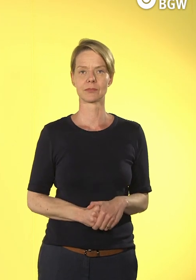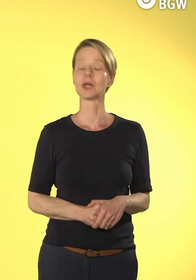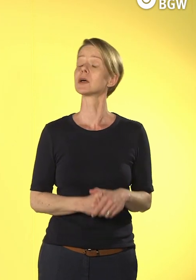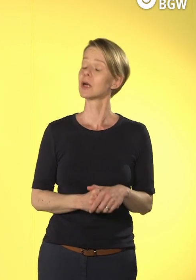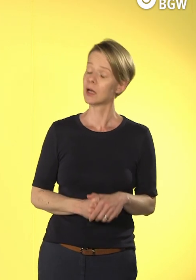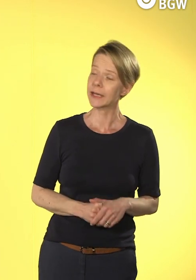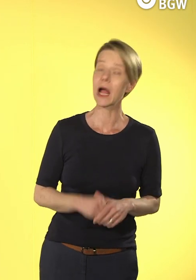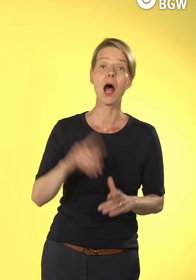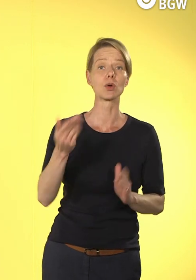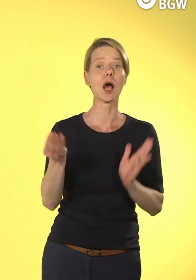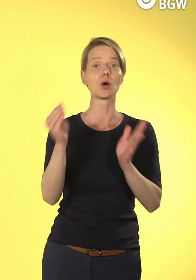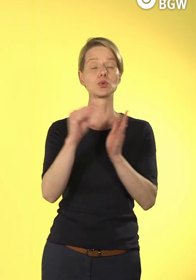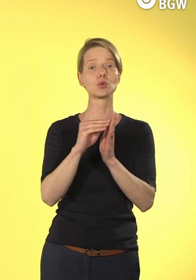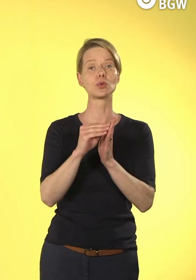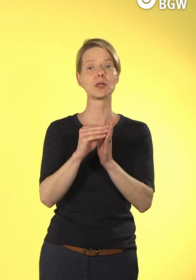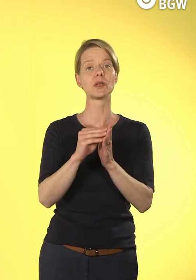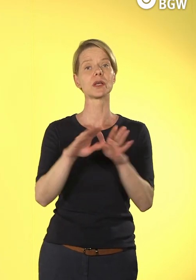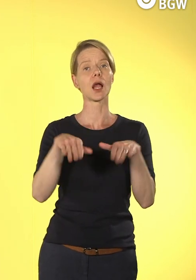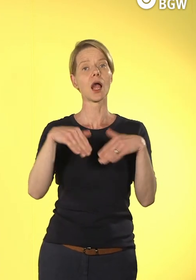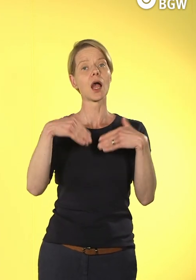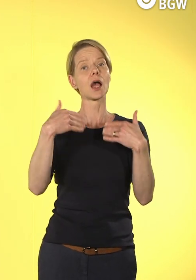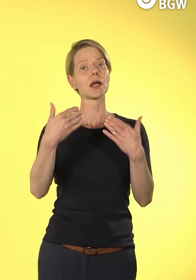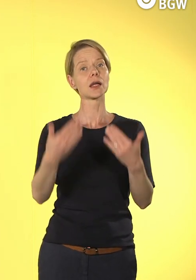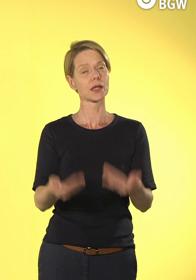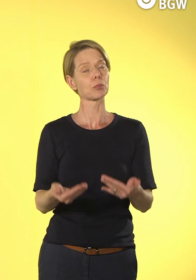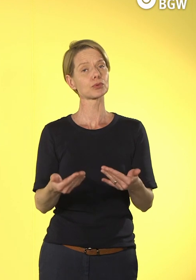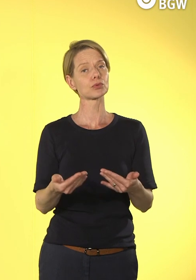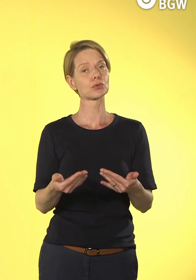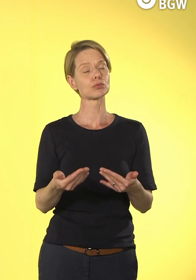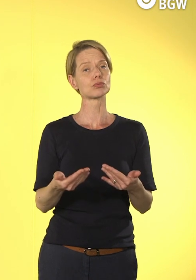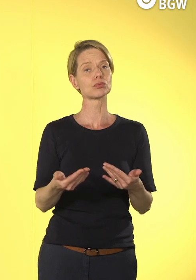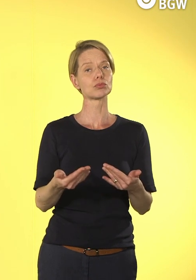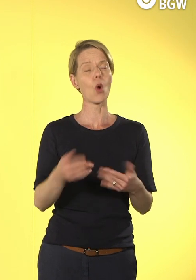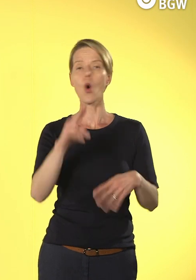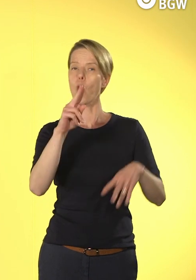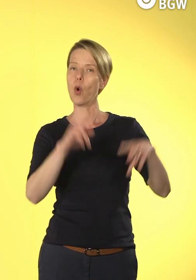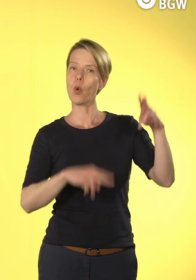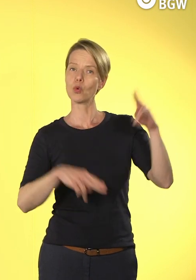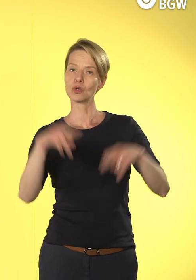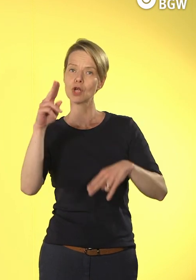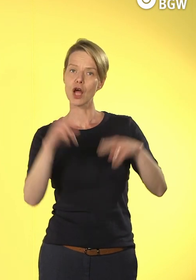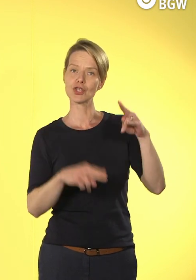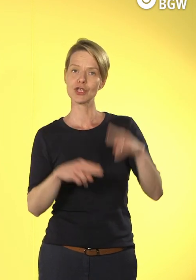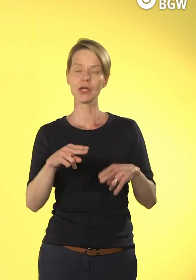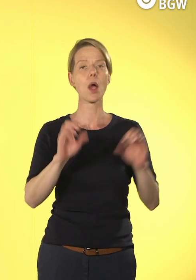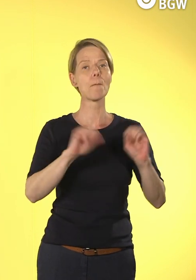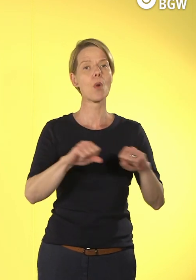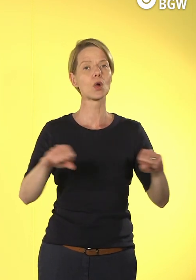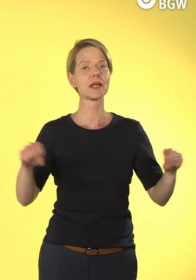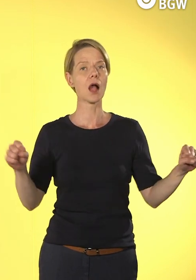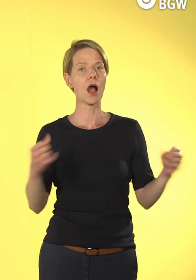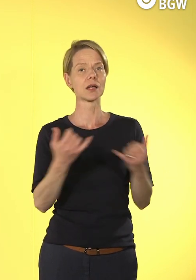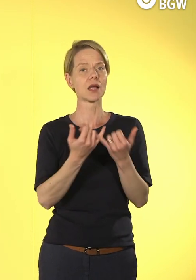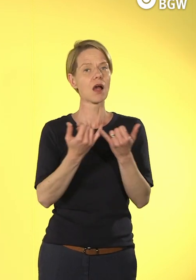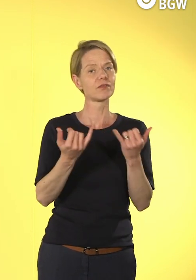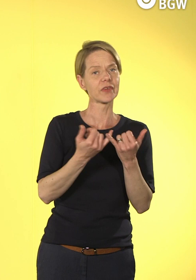Organisationen, wo solche Haltungen beschrieben sind. Sie kennen wahrscheinlich alle, weil Sie selber haben, sowas wie ein Unternehmensleitbild,